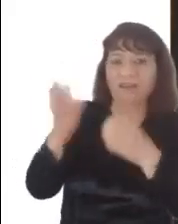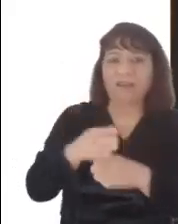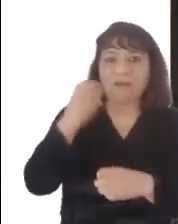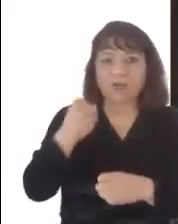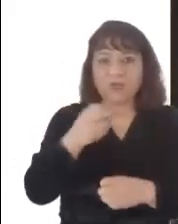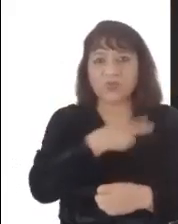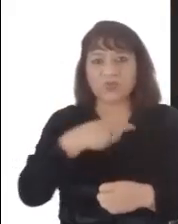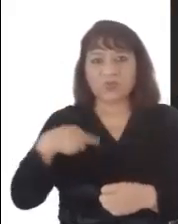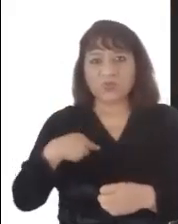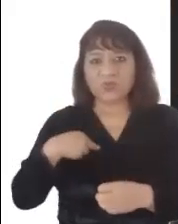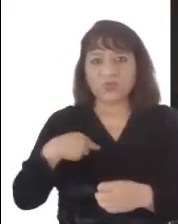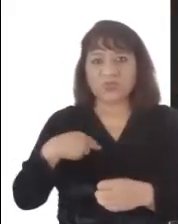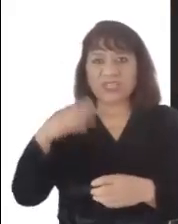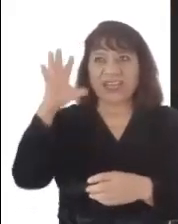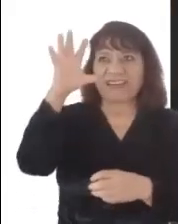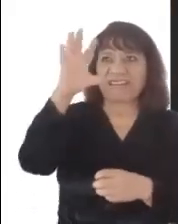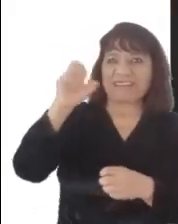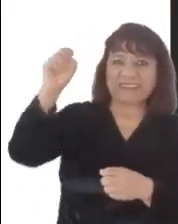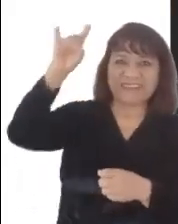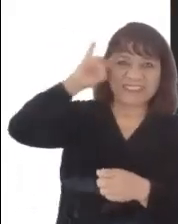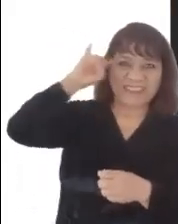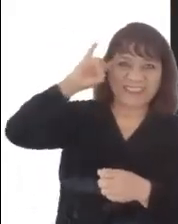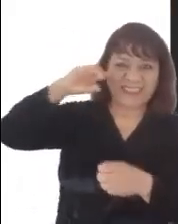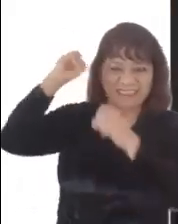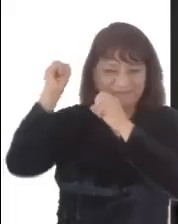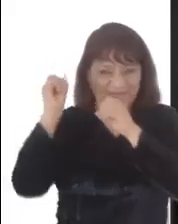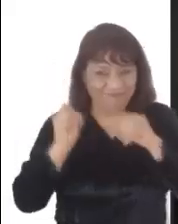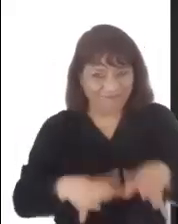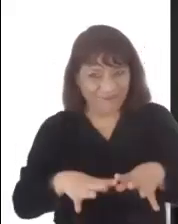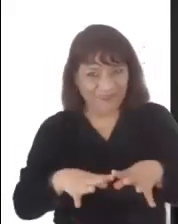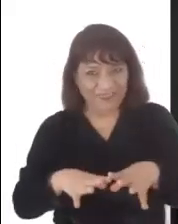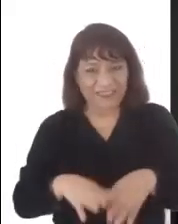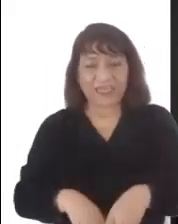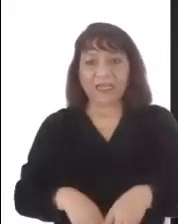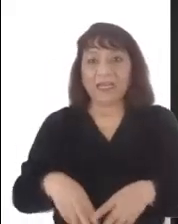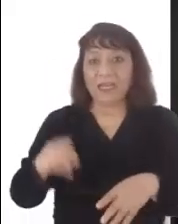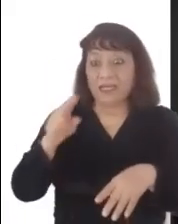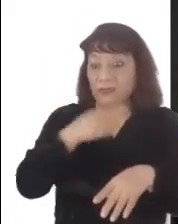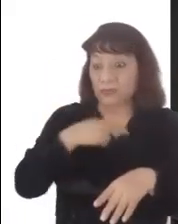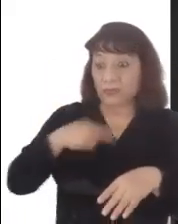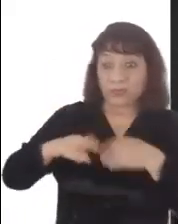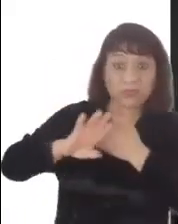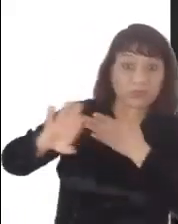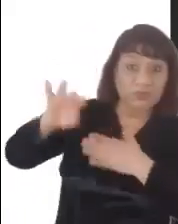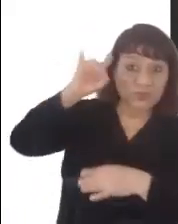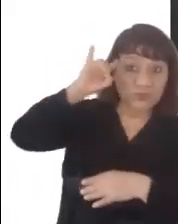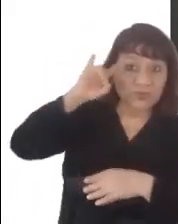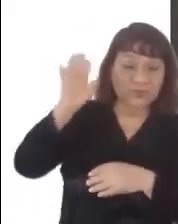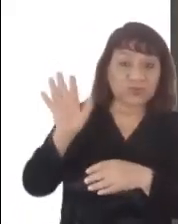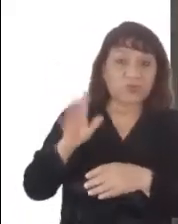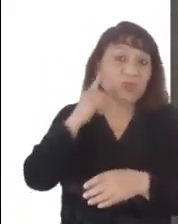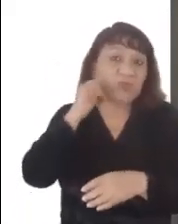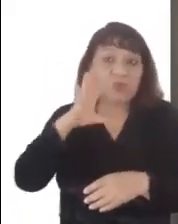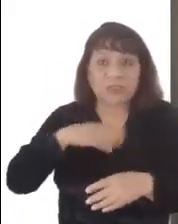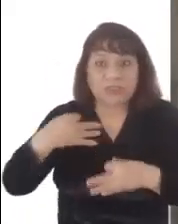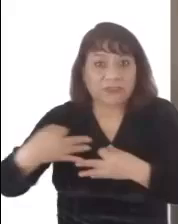Hay que hacer caer a Satanás bajo cualquier forma que se nos presente por más atractiva y prometedora que pueda